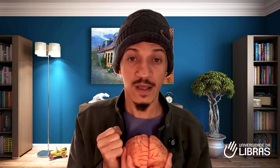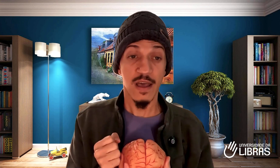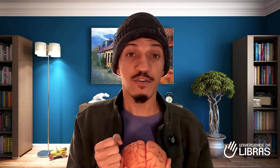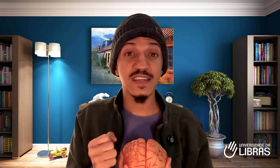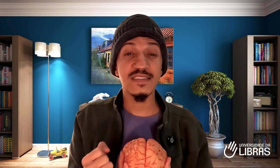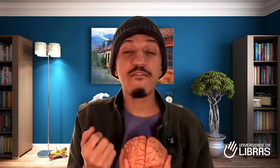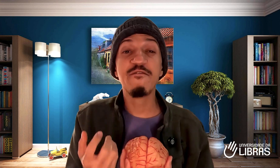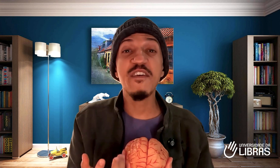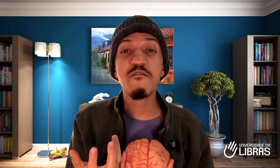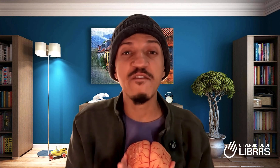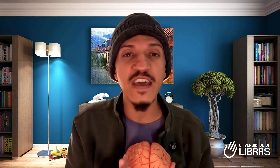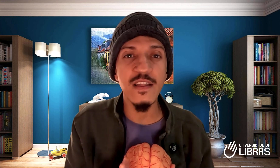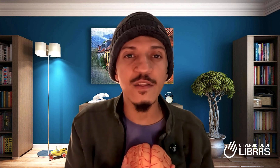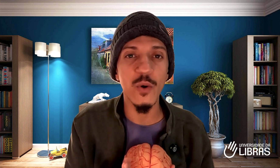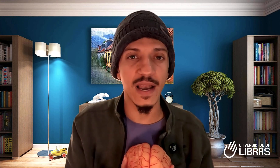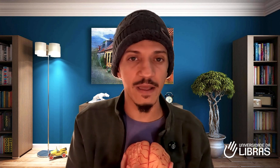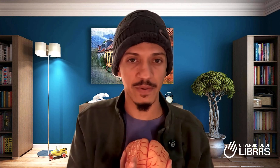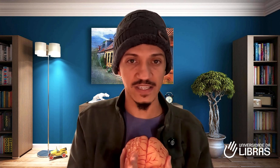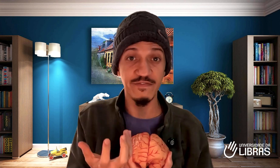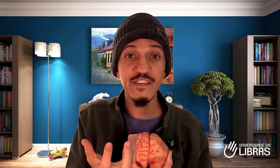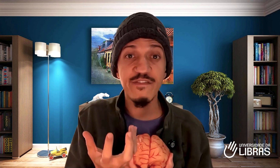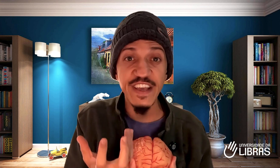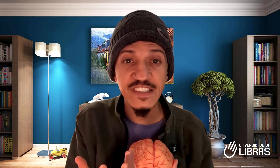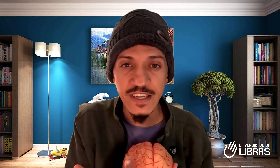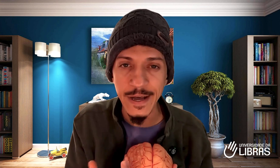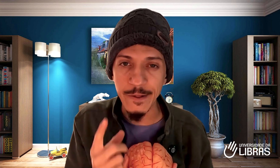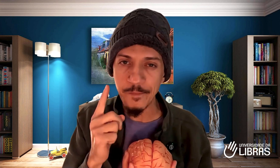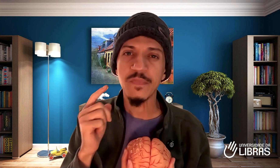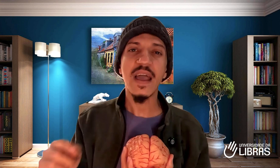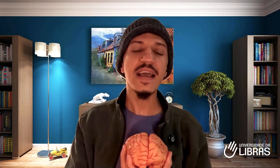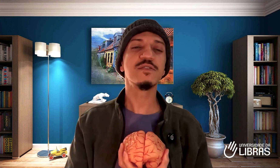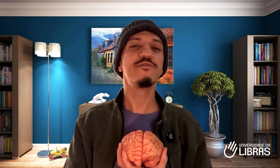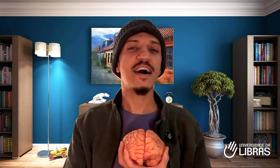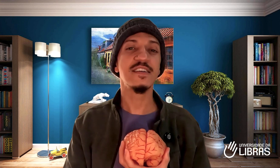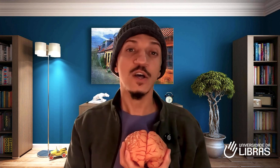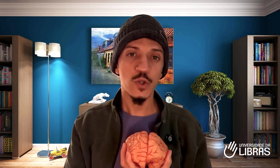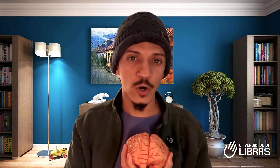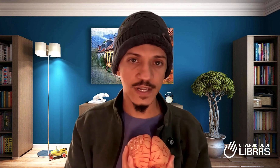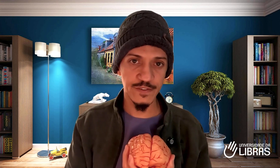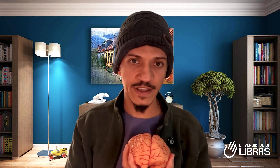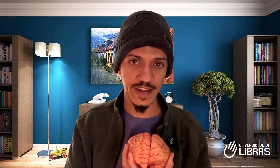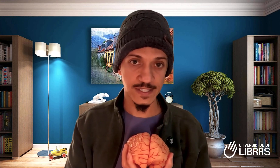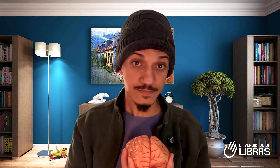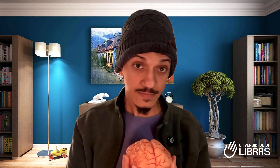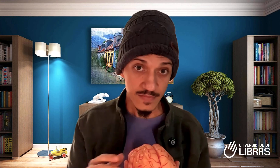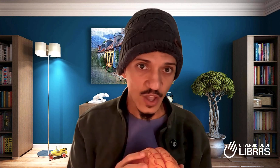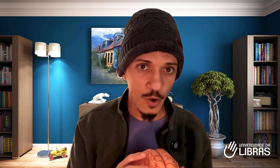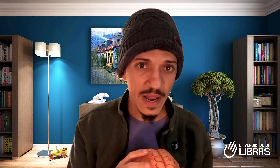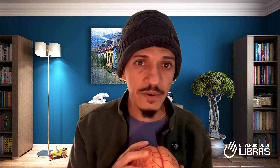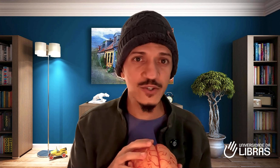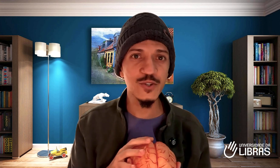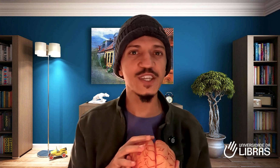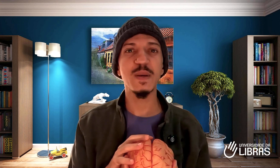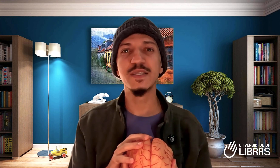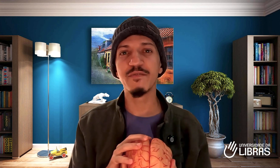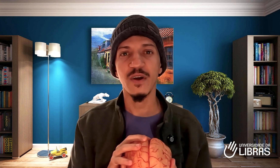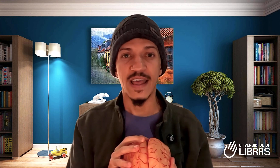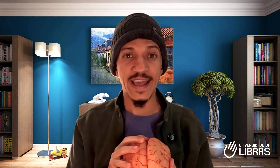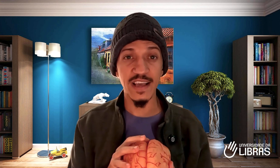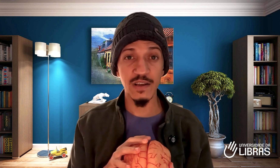Você está vivendo a Libras. Vivenciando. Isso faz toda a diferença. Eu me lembro de um dia específico em que eu